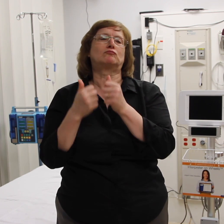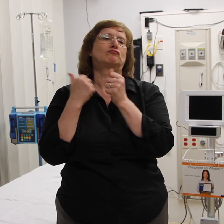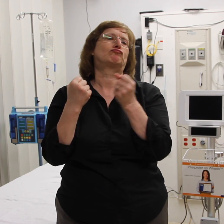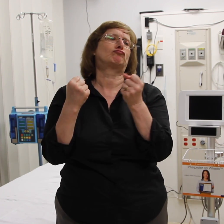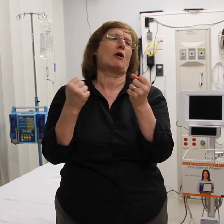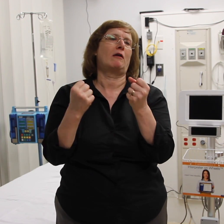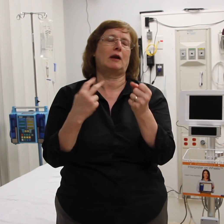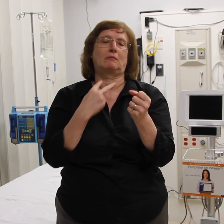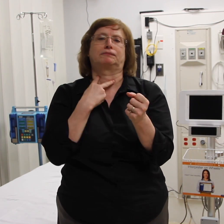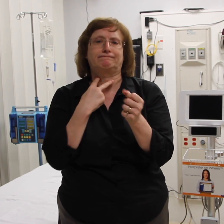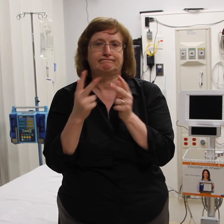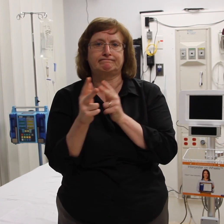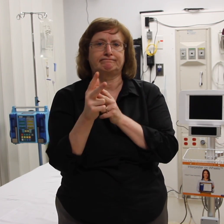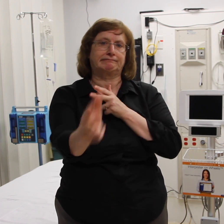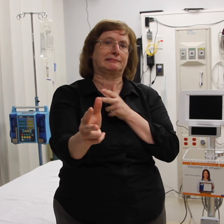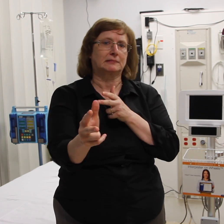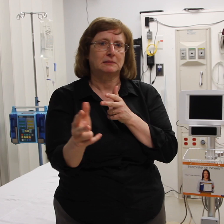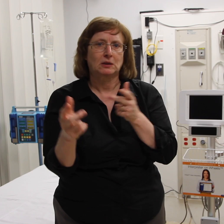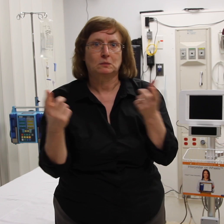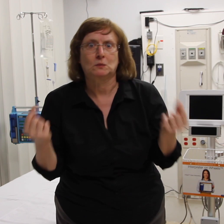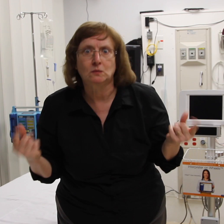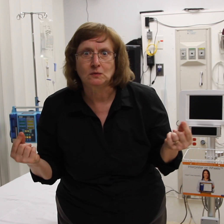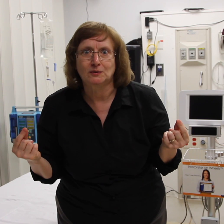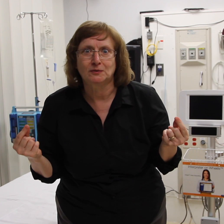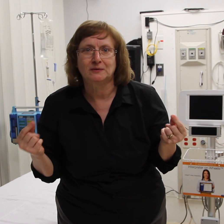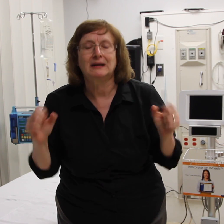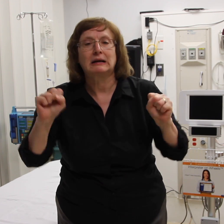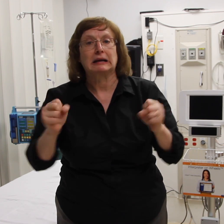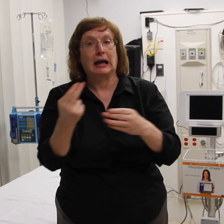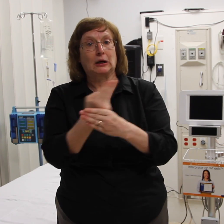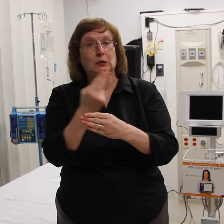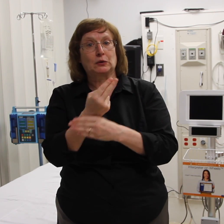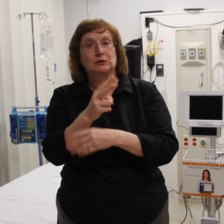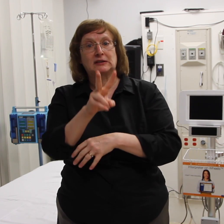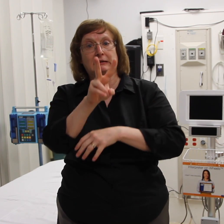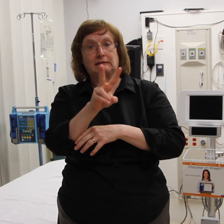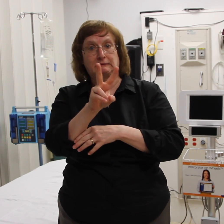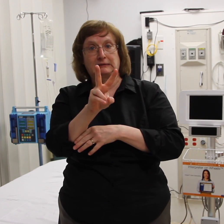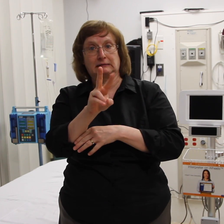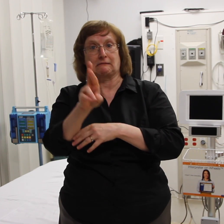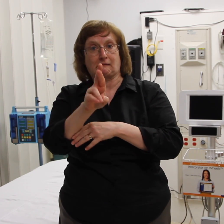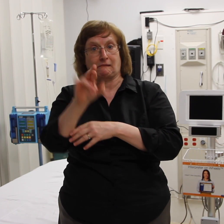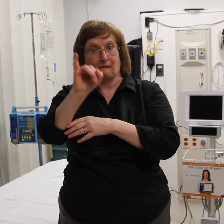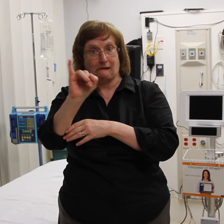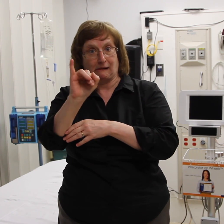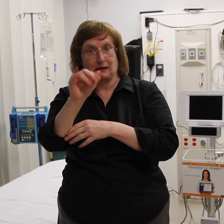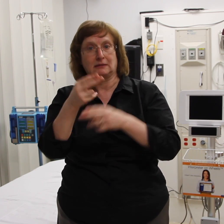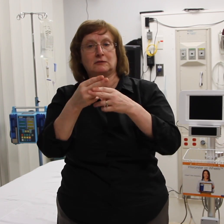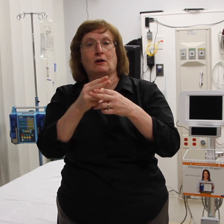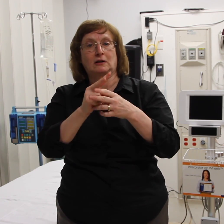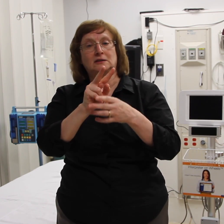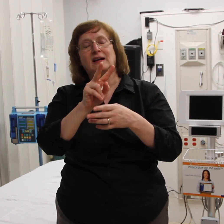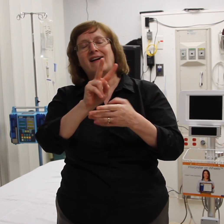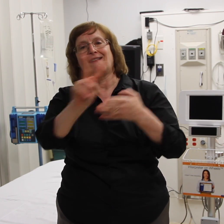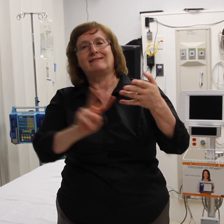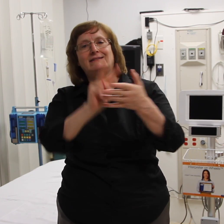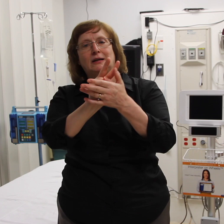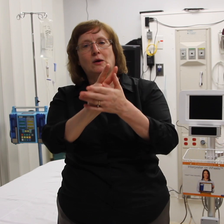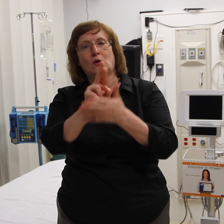ahora tiene acceso a intérpretes remotos por video, a través de un aparato llamado intérprete sobre ruedas.